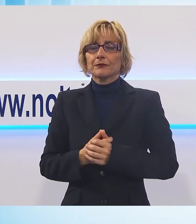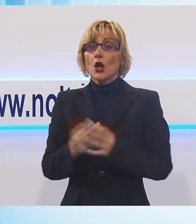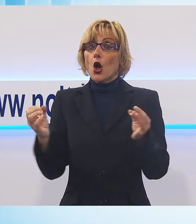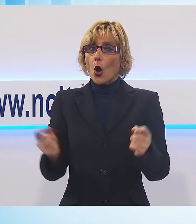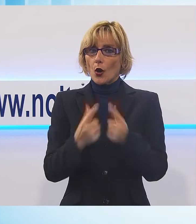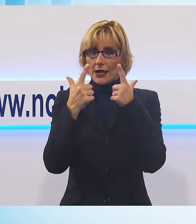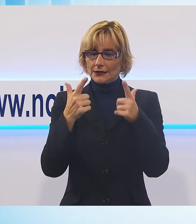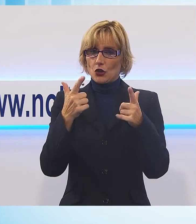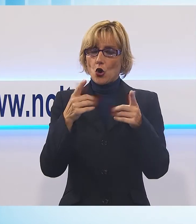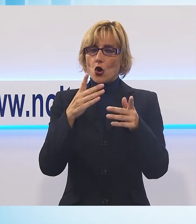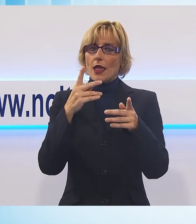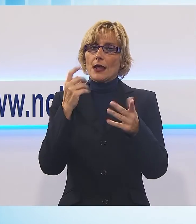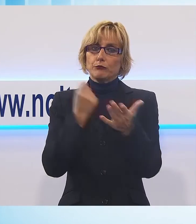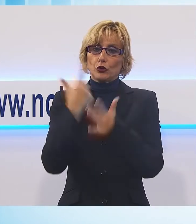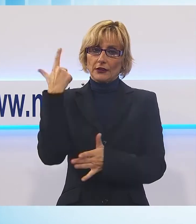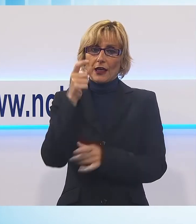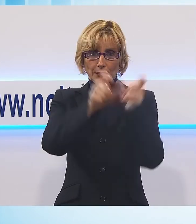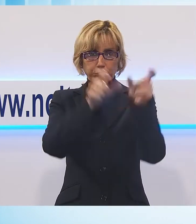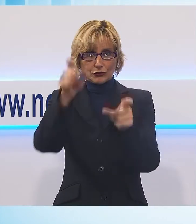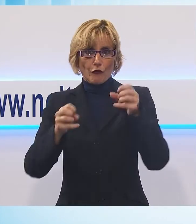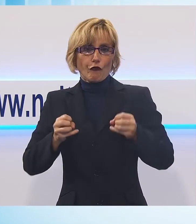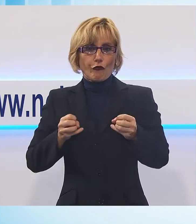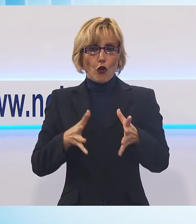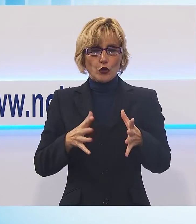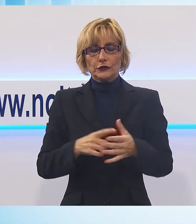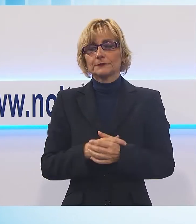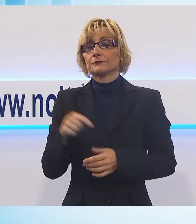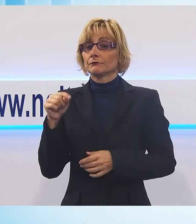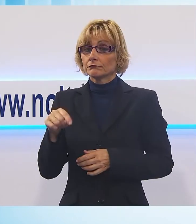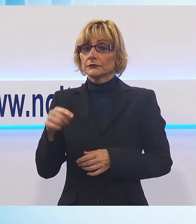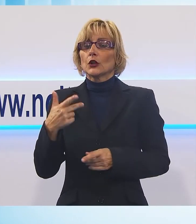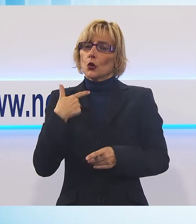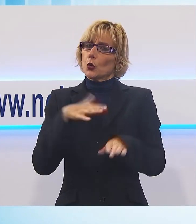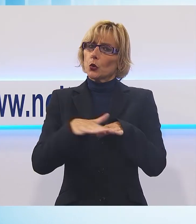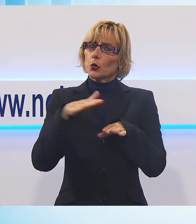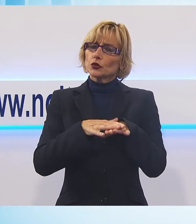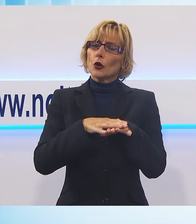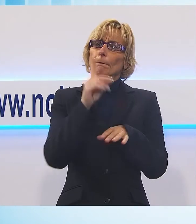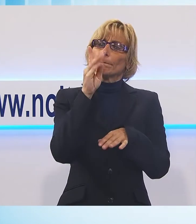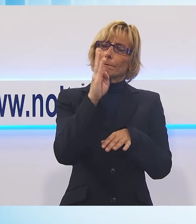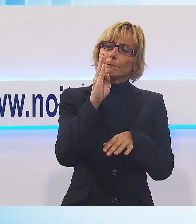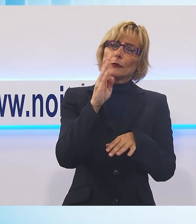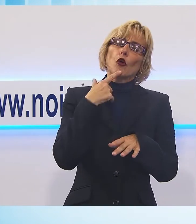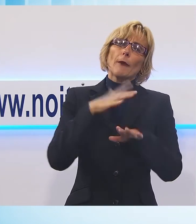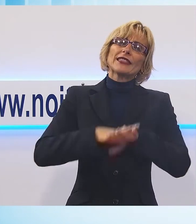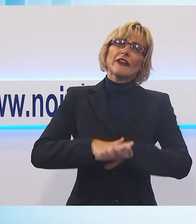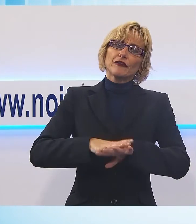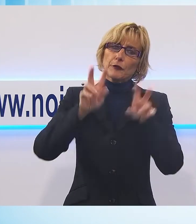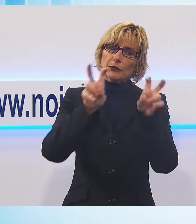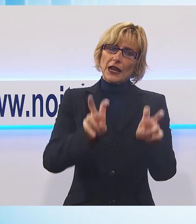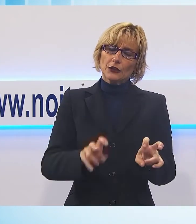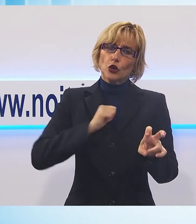importante per questi volontari Sono abilitati con questo esame all'uso del defibrillatore semiautomatico e quindi